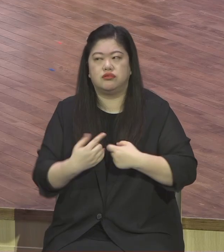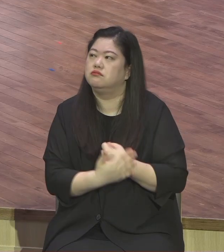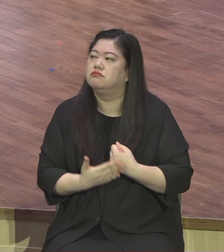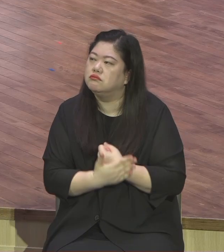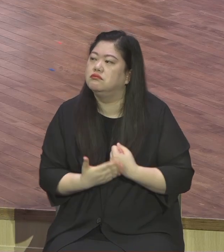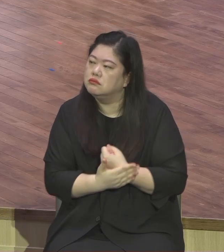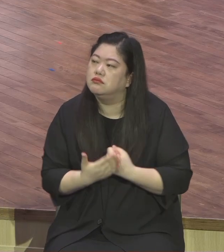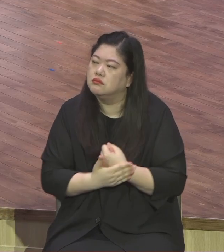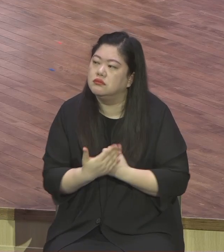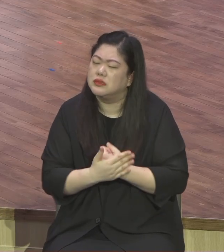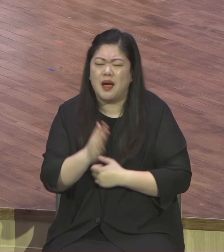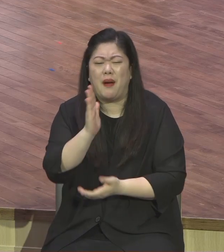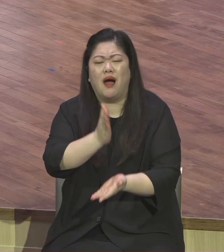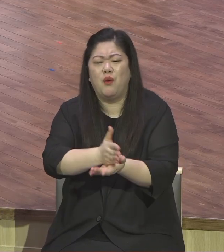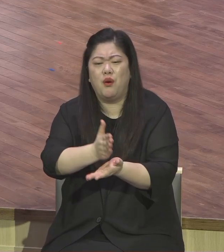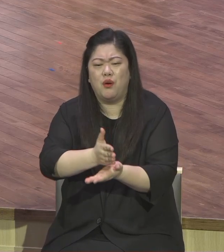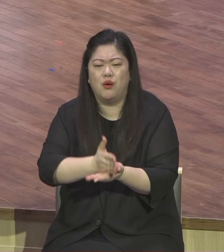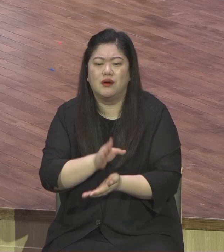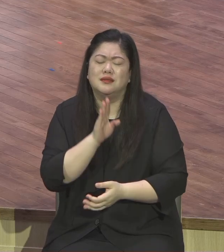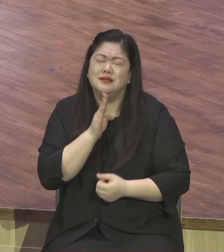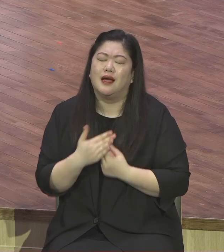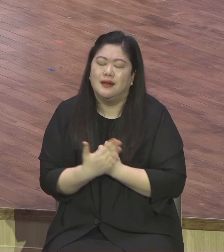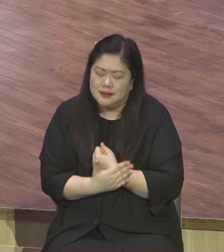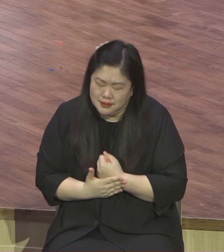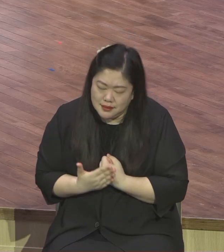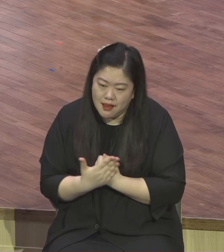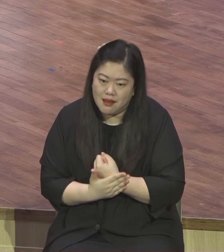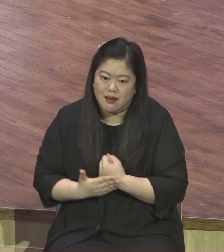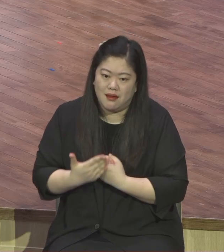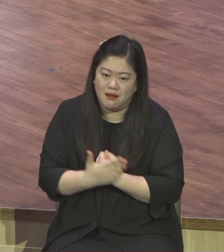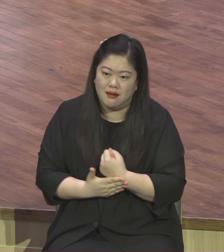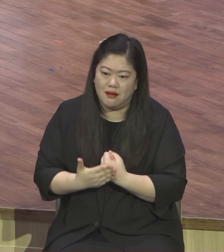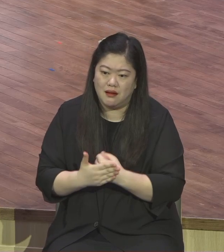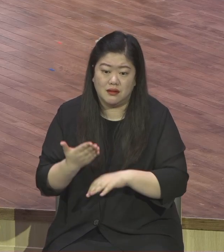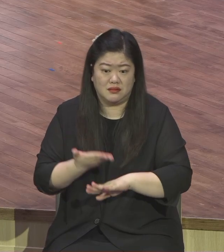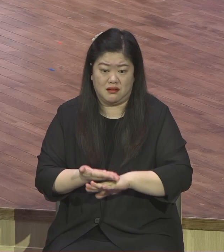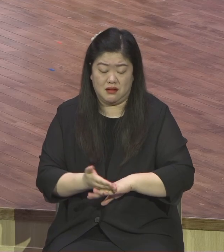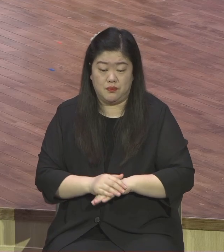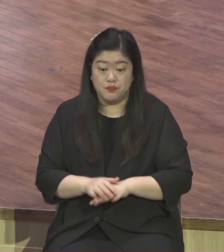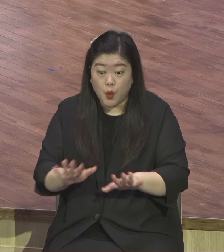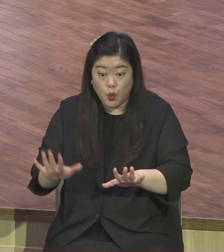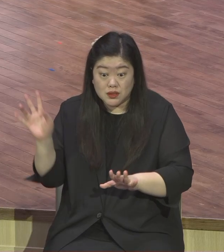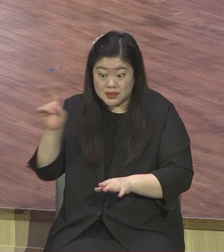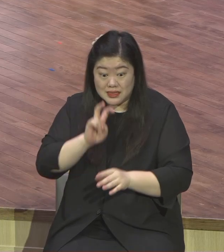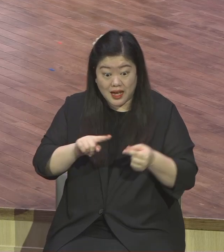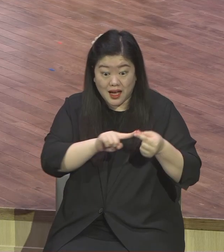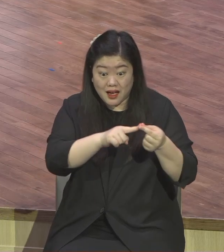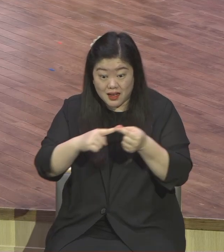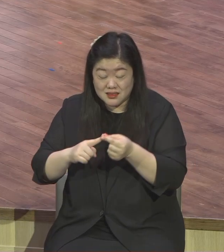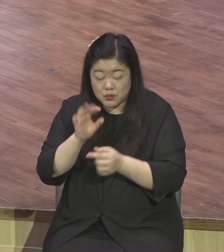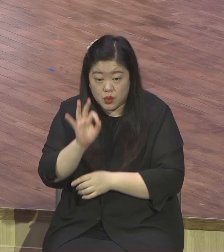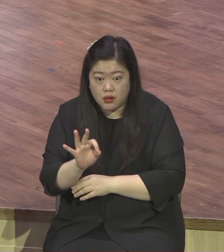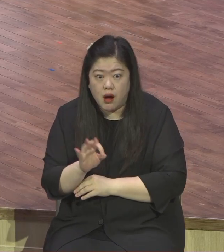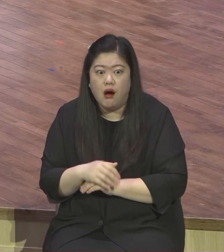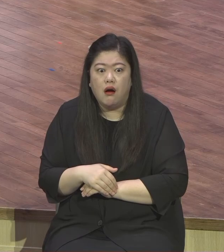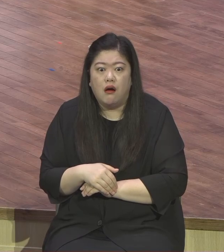하나님 은혜였다 이 은혜에 따온 이 찬양은요 수준 높은 찬양이에요 늘 듣는 찬양 같고